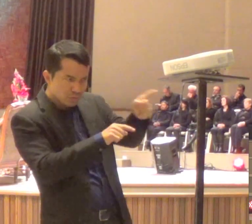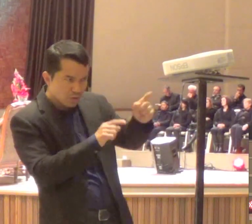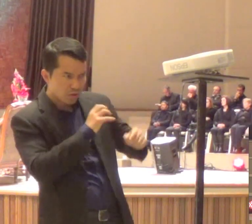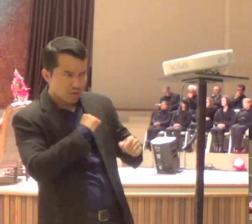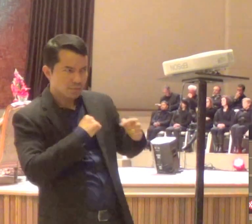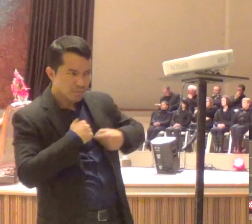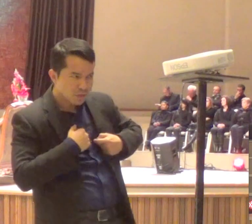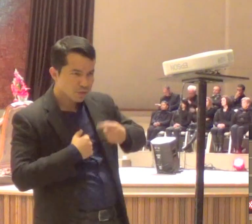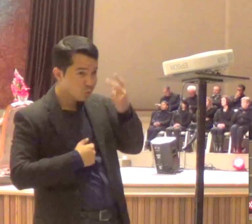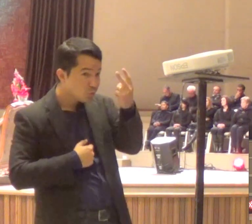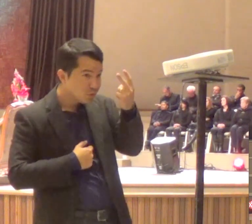que ele continua amando,